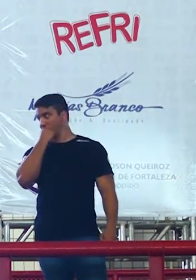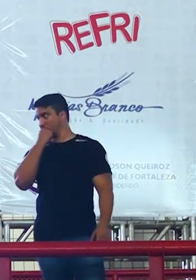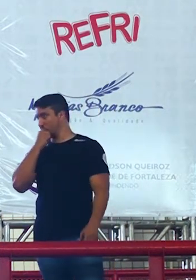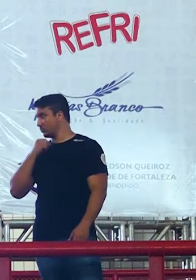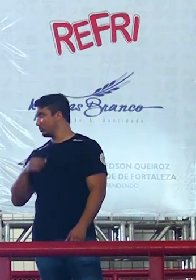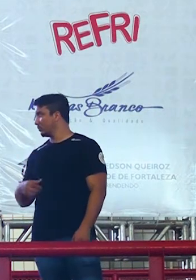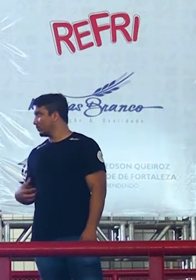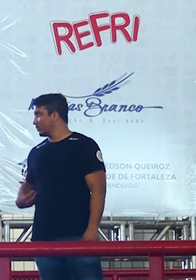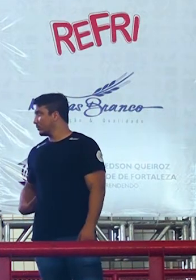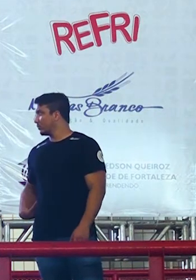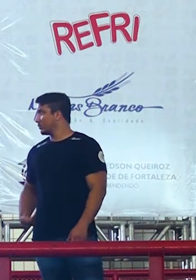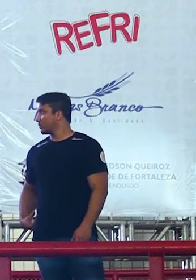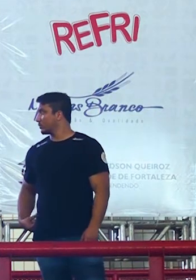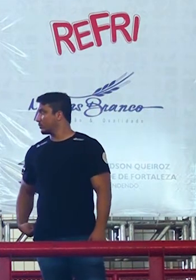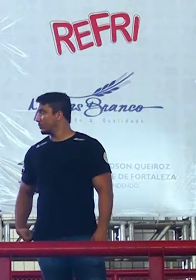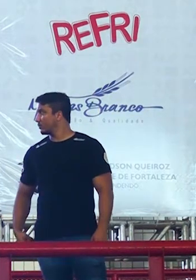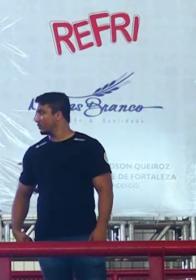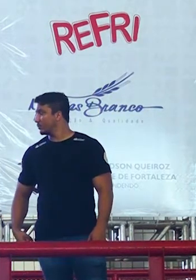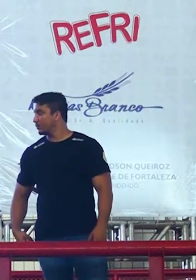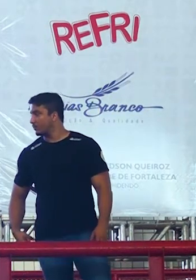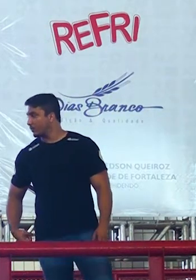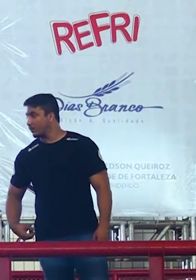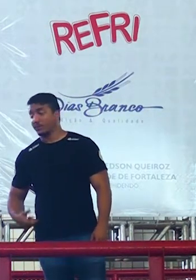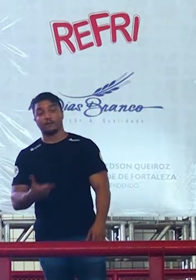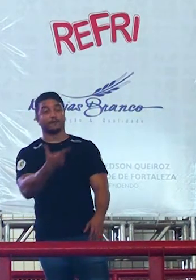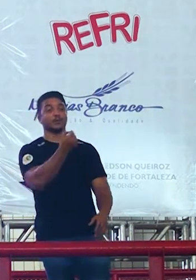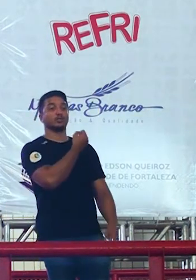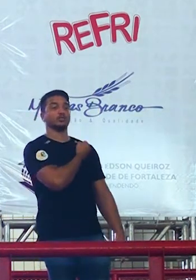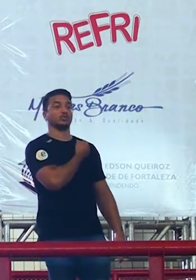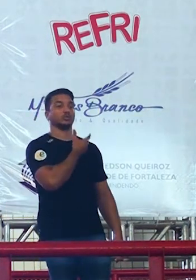olha aí na página 20